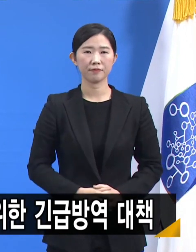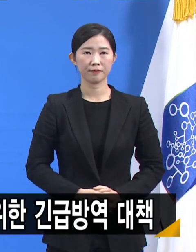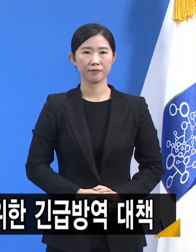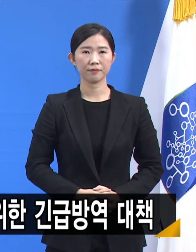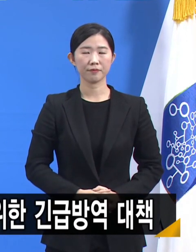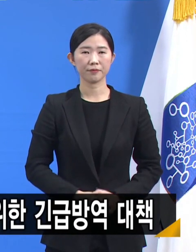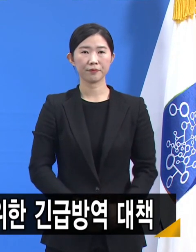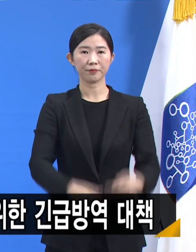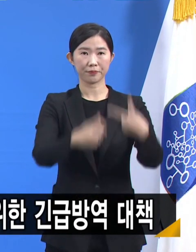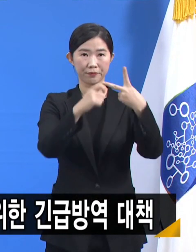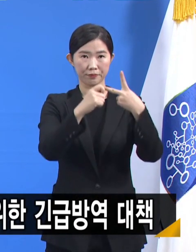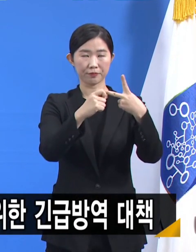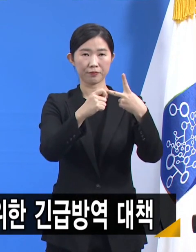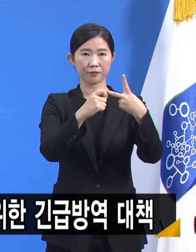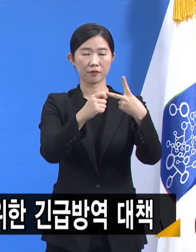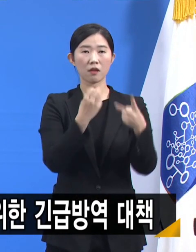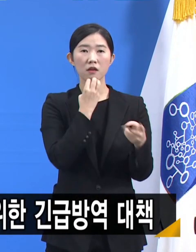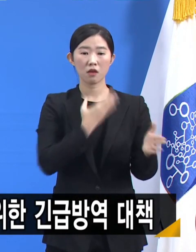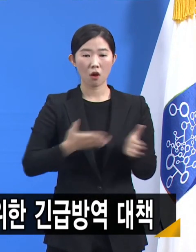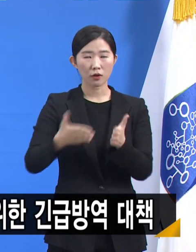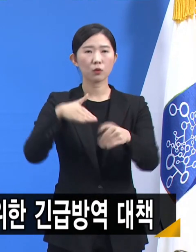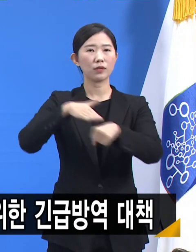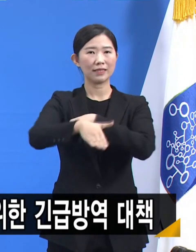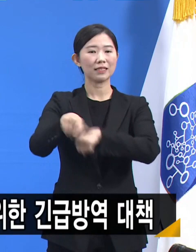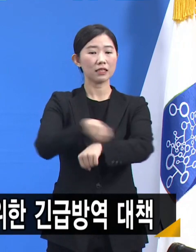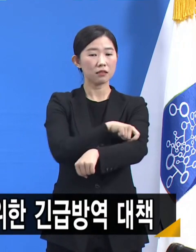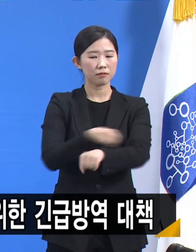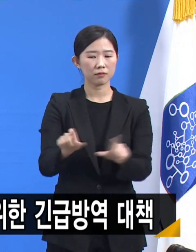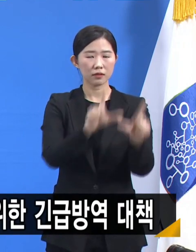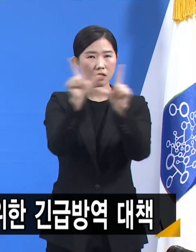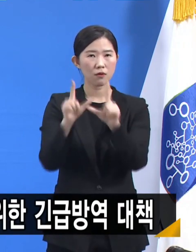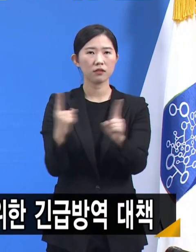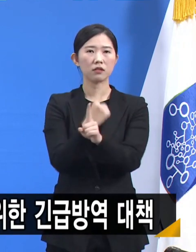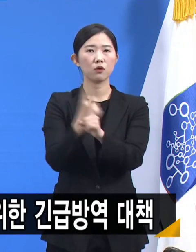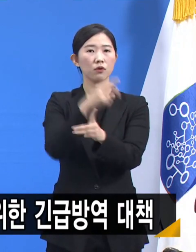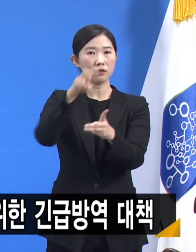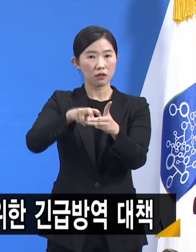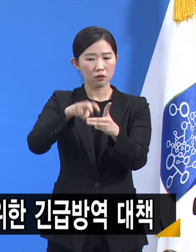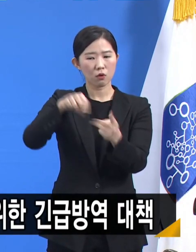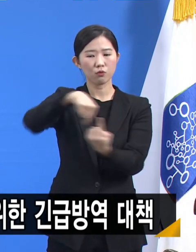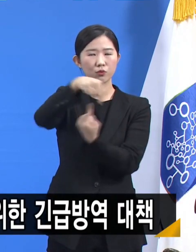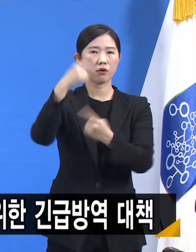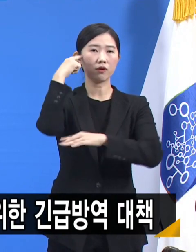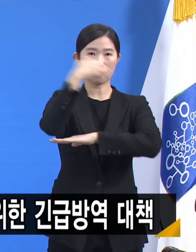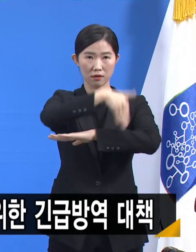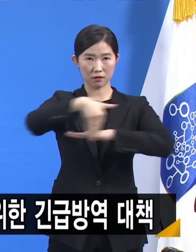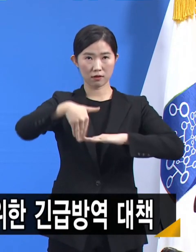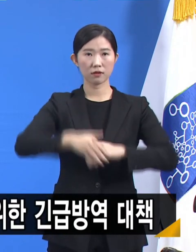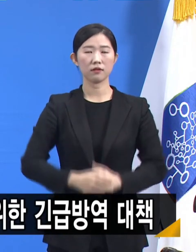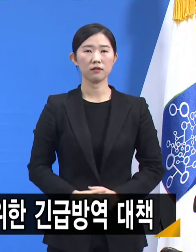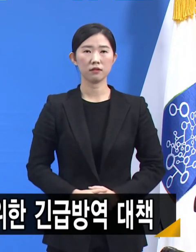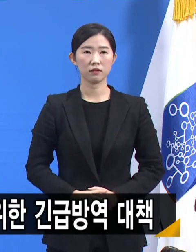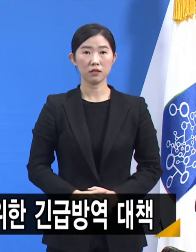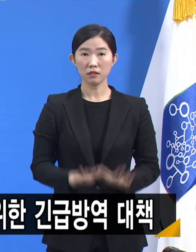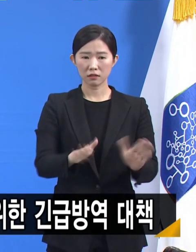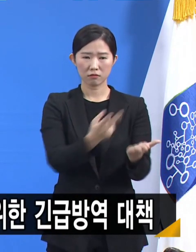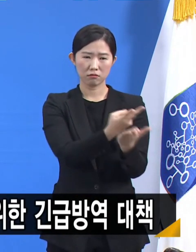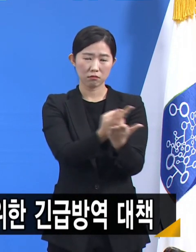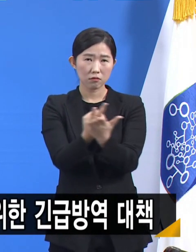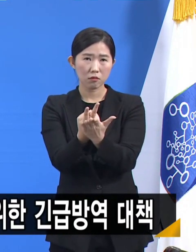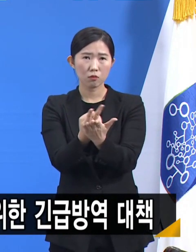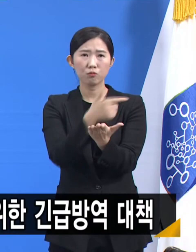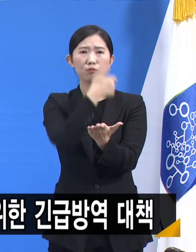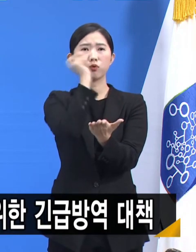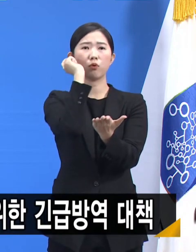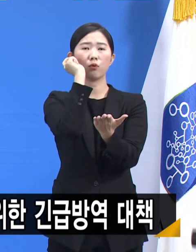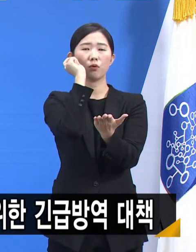둘째, 경기도형 특별생활치료센터를 운영합니다. 병상이 충분하지 못한